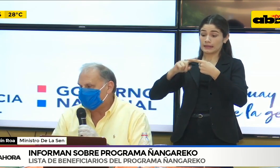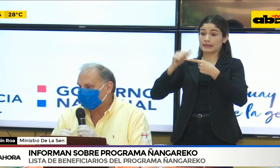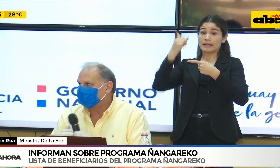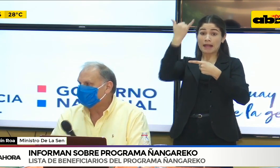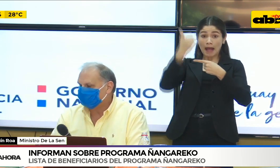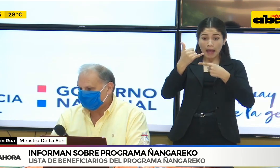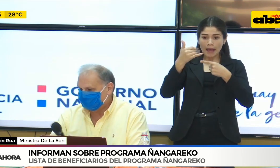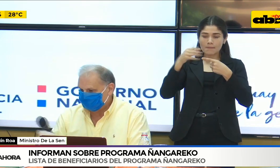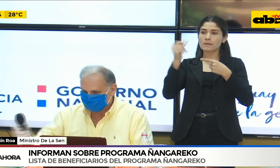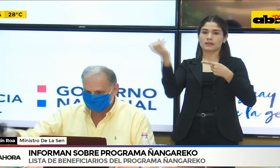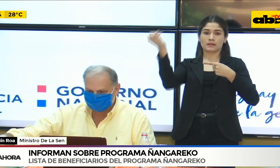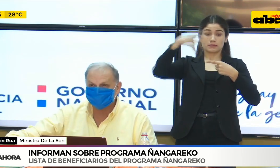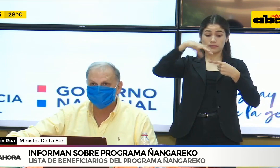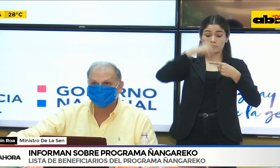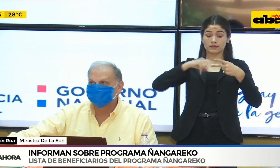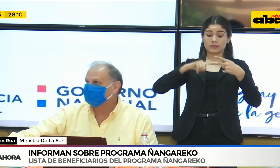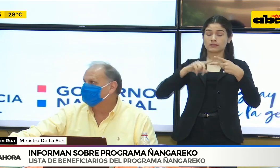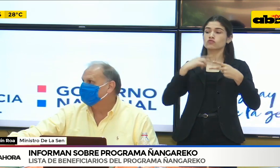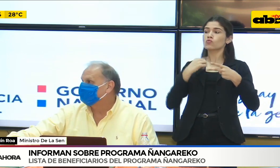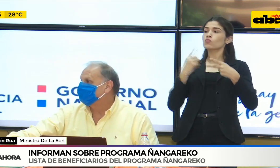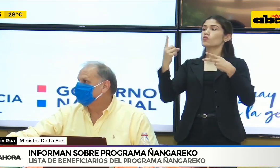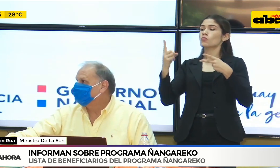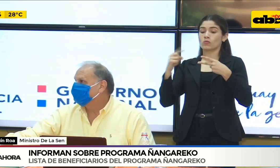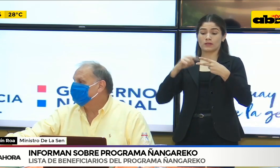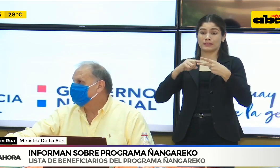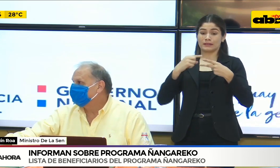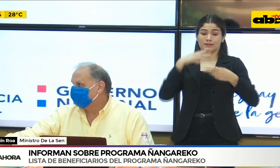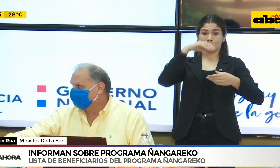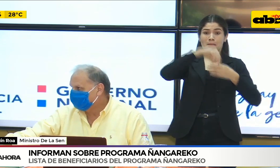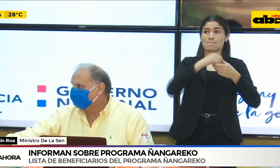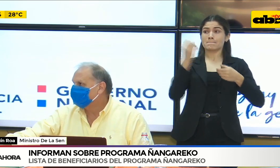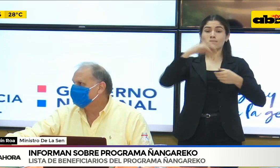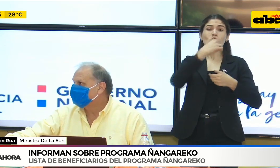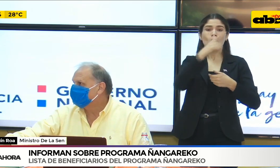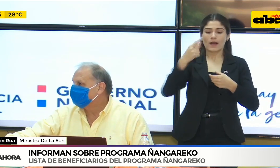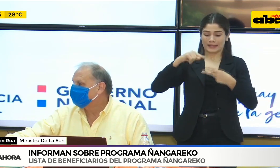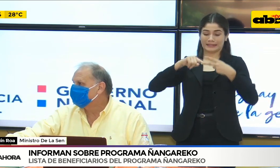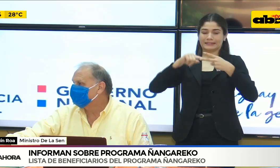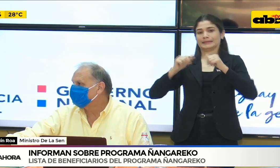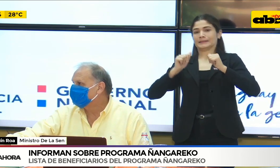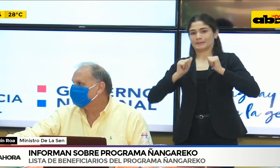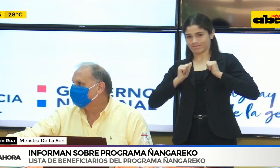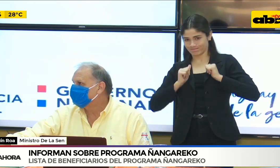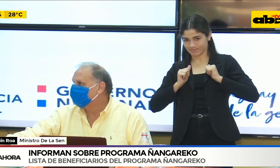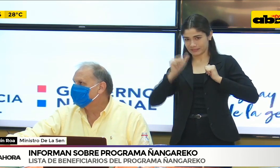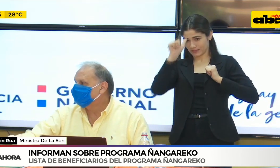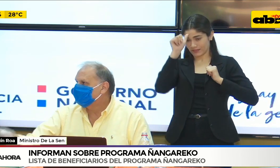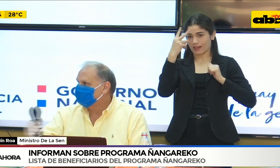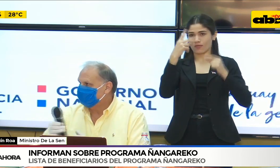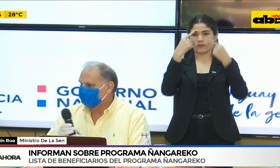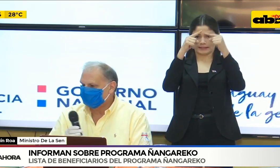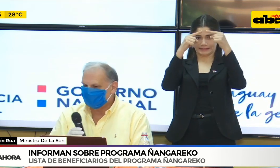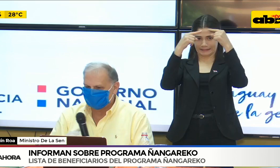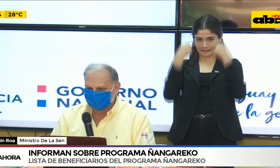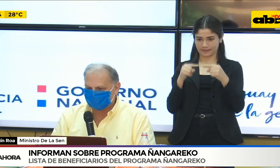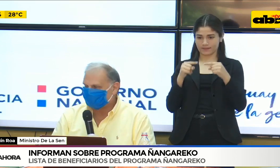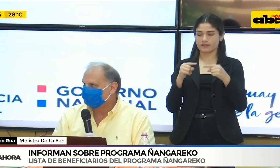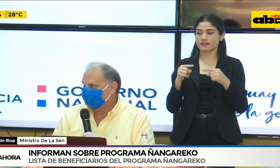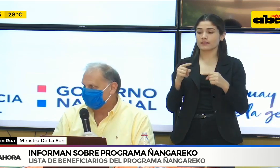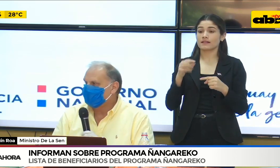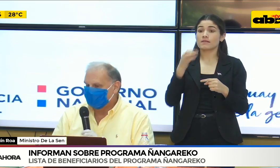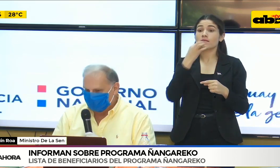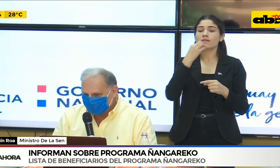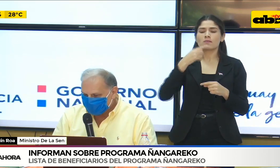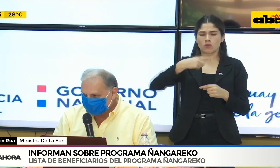de billetera. Es decir, que la gente va a tener que esperar, pero ese dinero seguro le va a llegar cuando habilite la